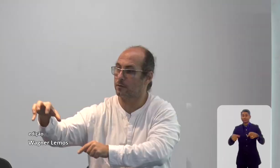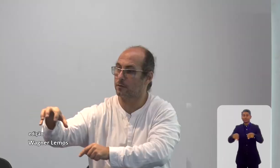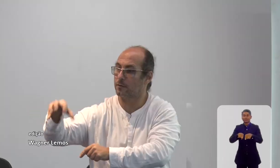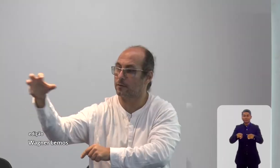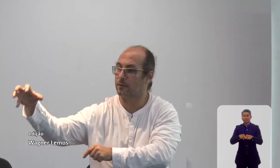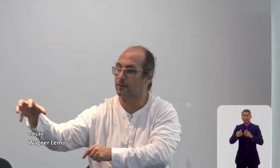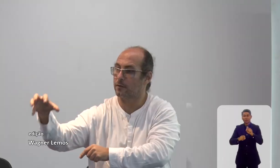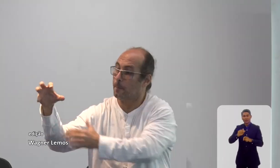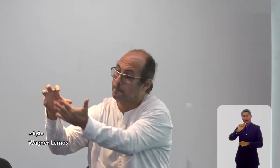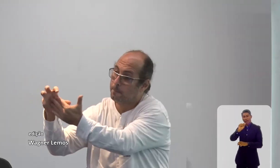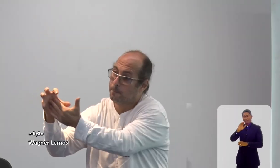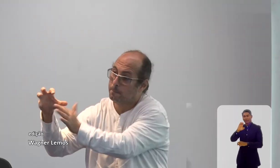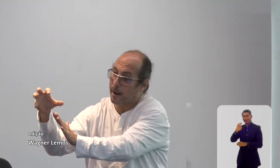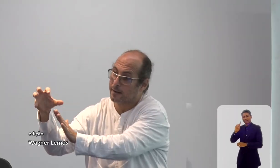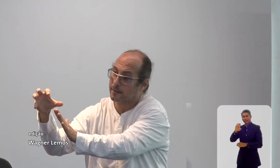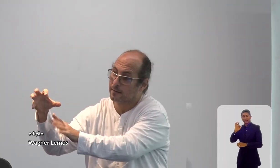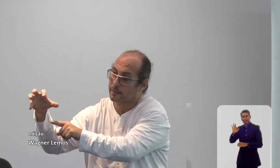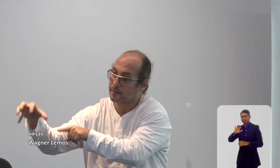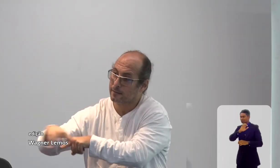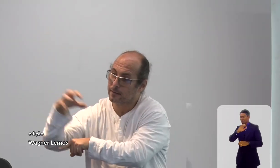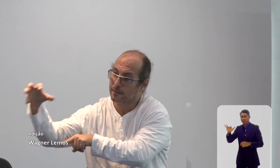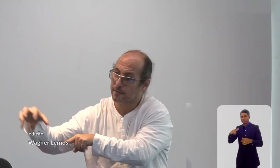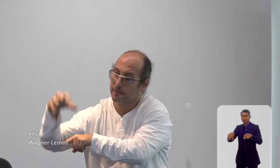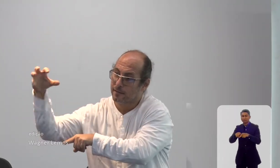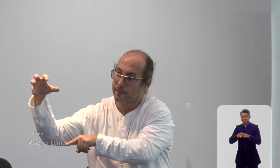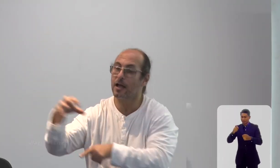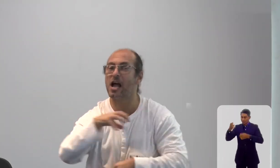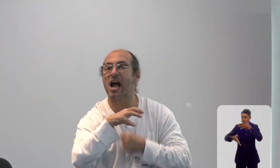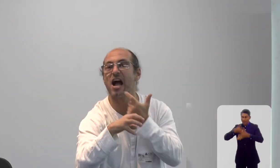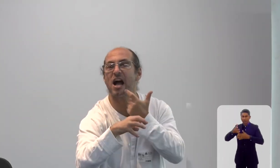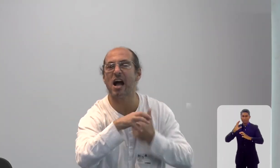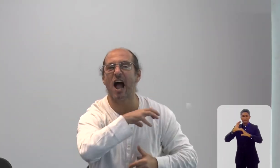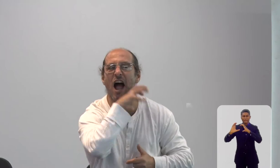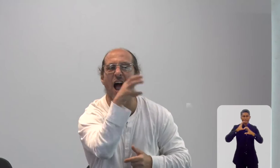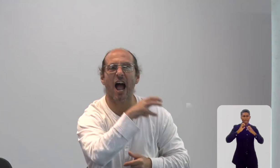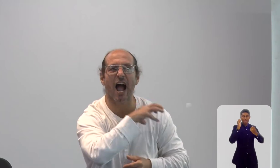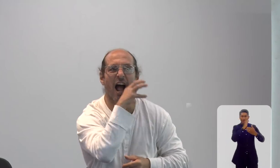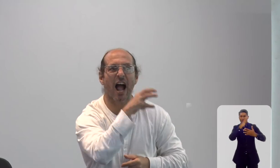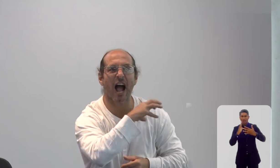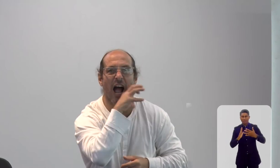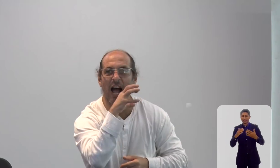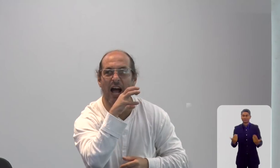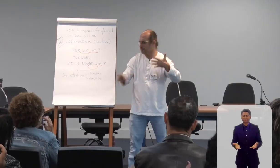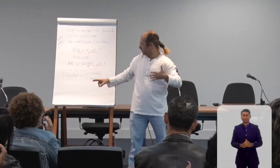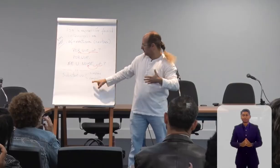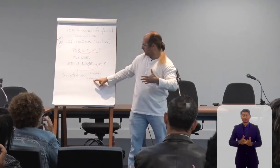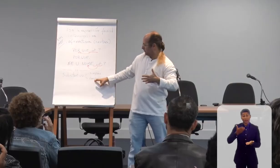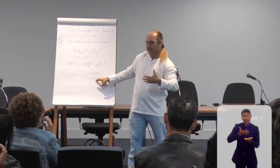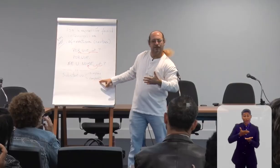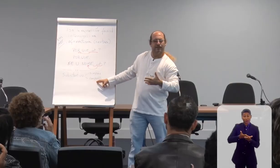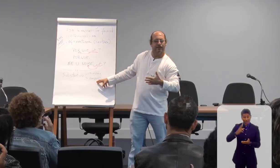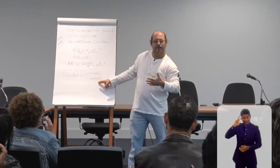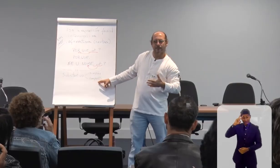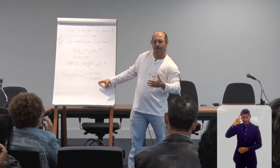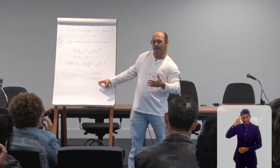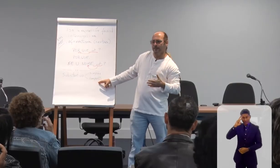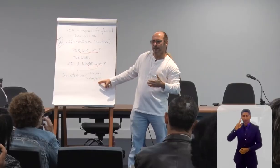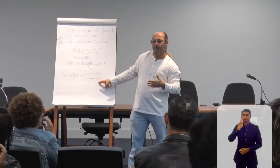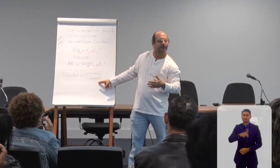o alfabeto datilológico, a comunicação gestual e a comunicação em Libras. Na aula desta segunda-feira, o professor